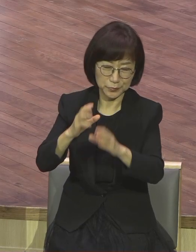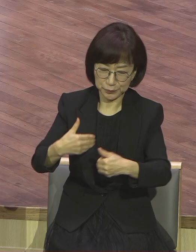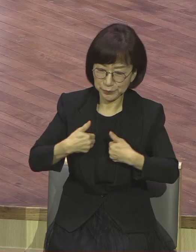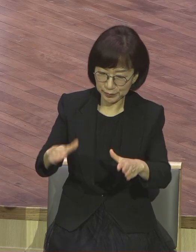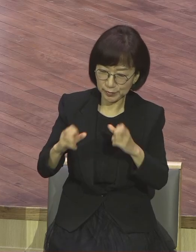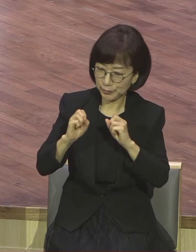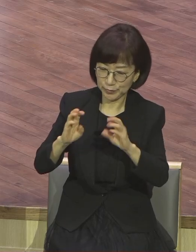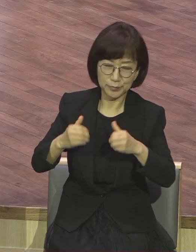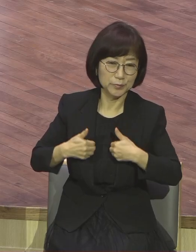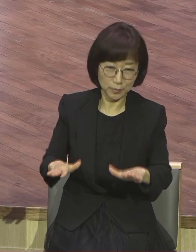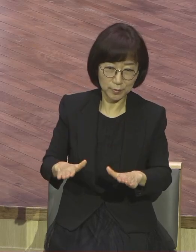거래되어 세상 현장은요.